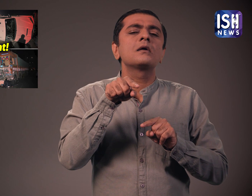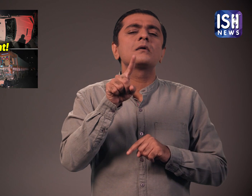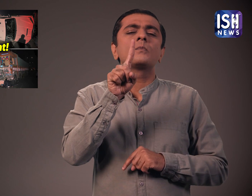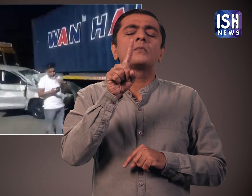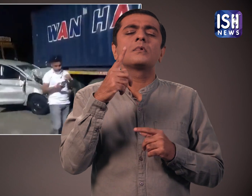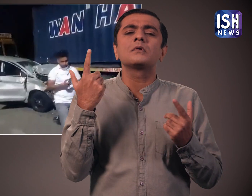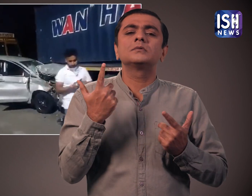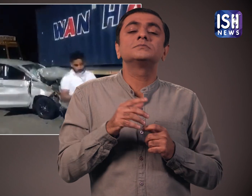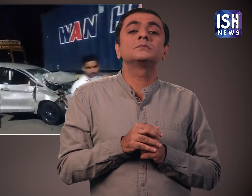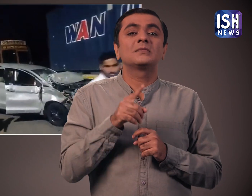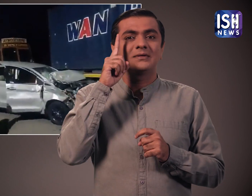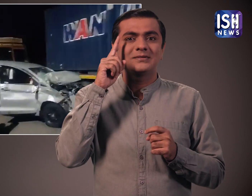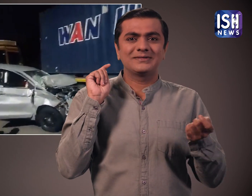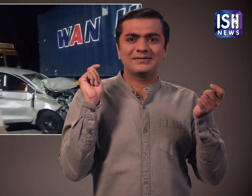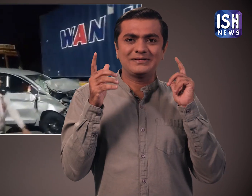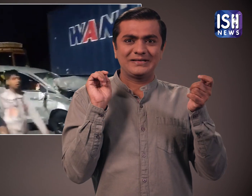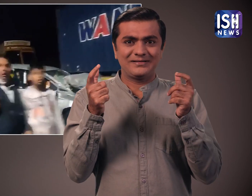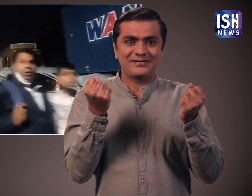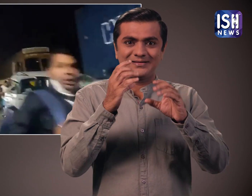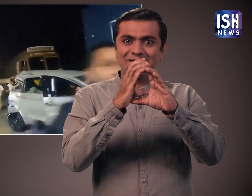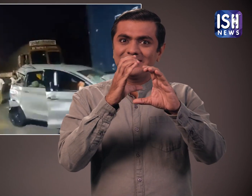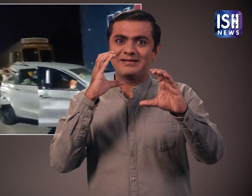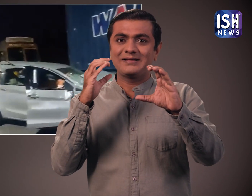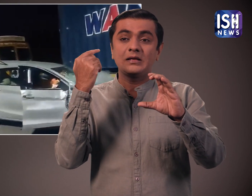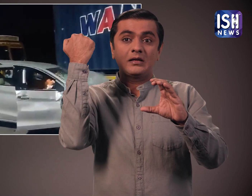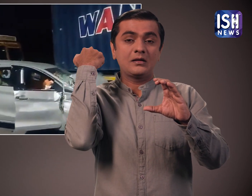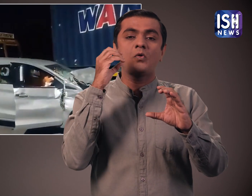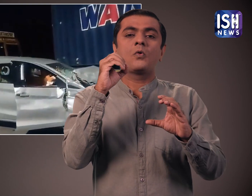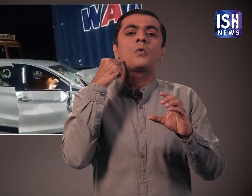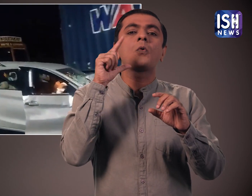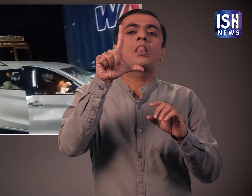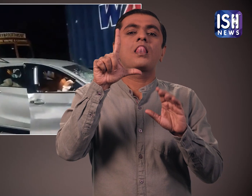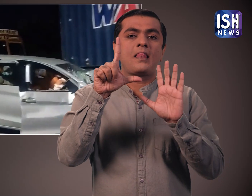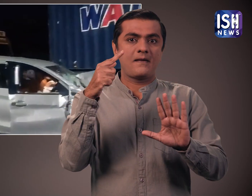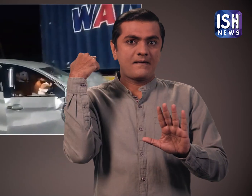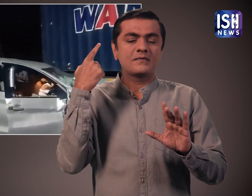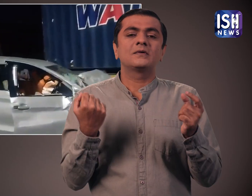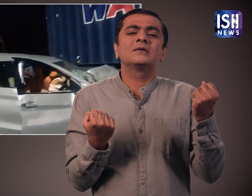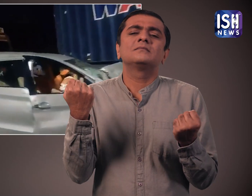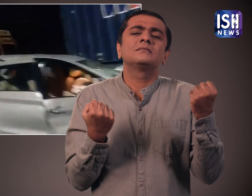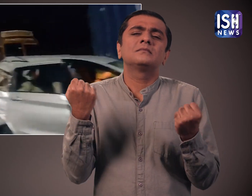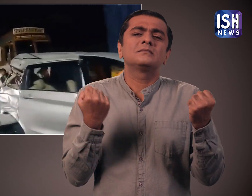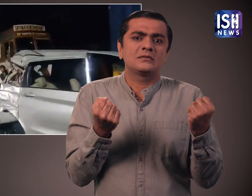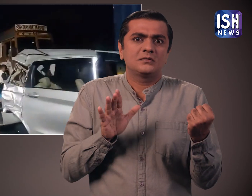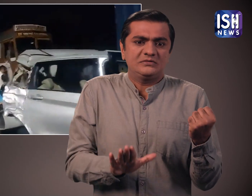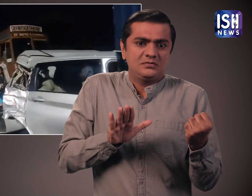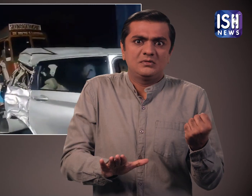प्रात्मी की जानकारी से पता चलता है कि एक तेल का टैंकर का ब्रेक फेल हो गया था